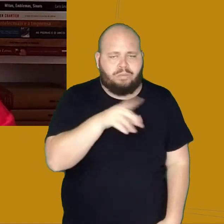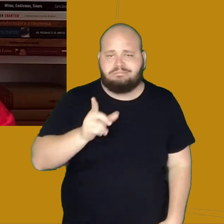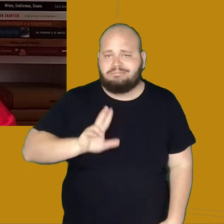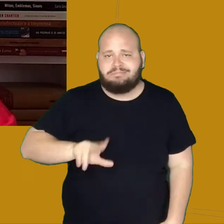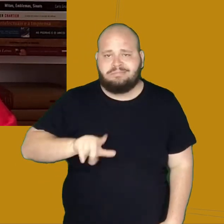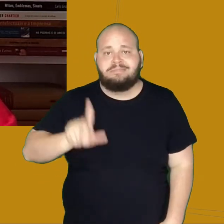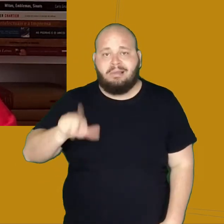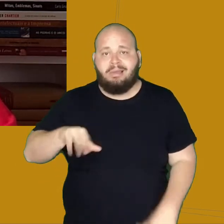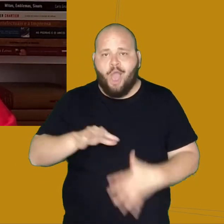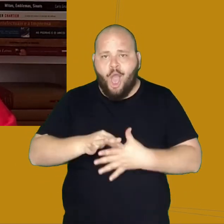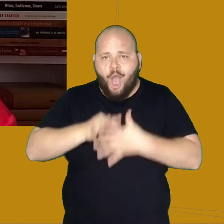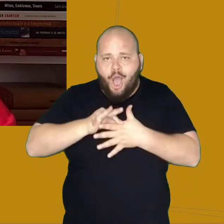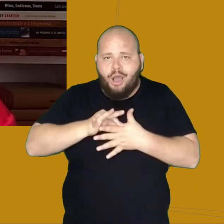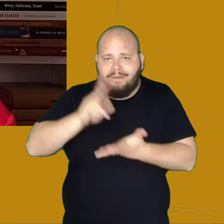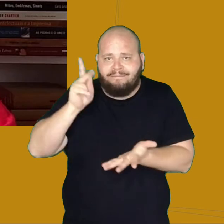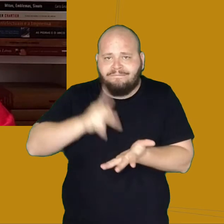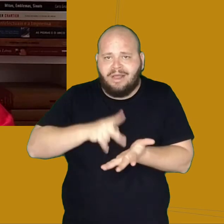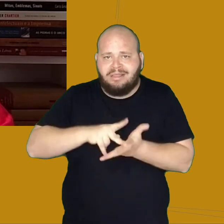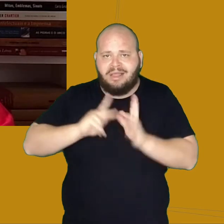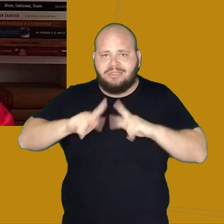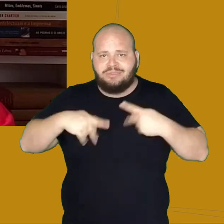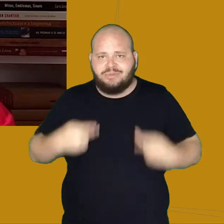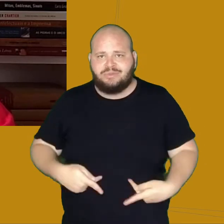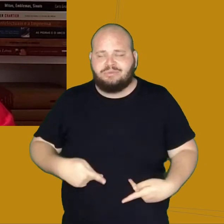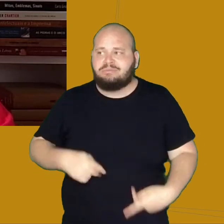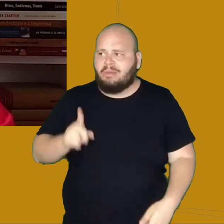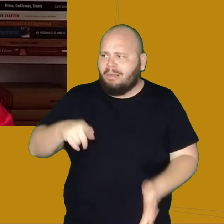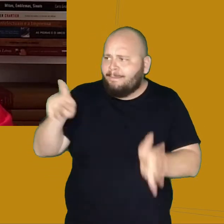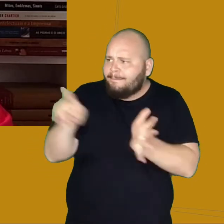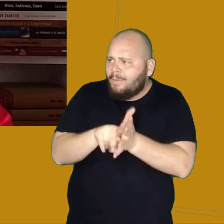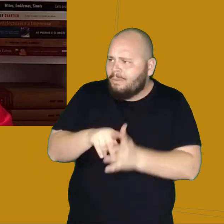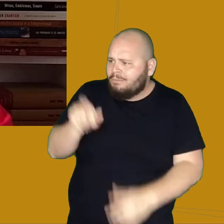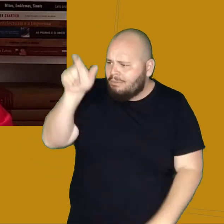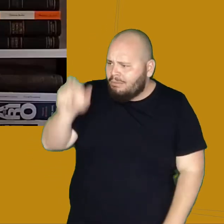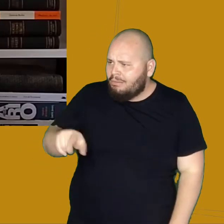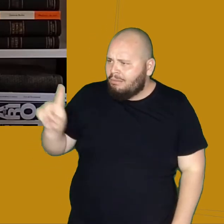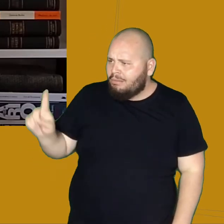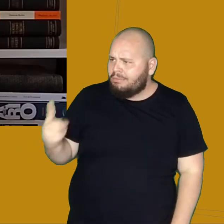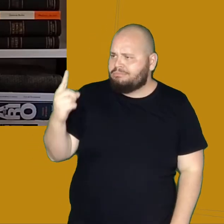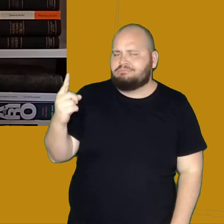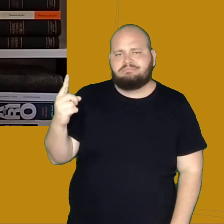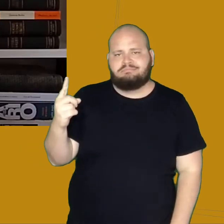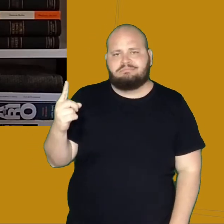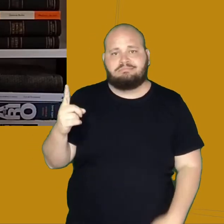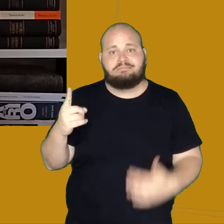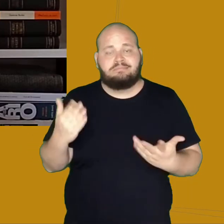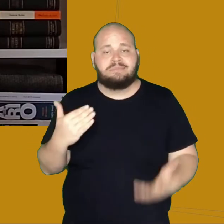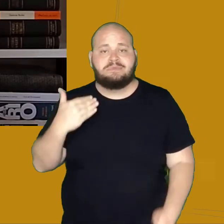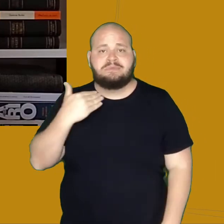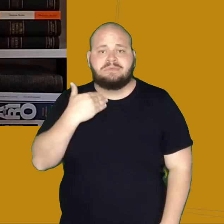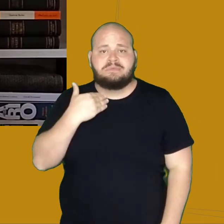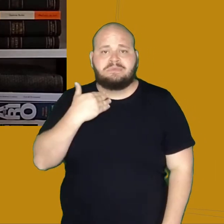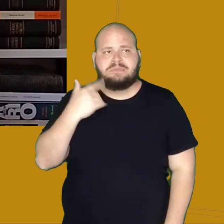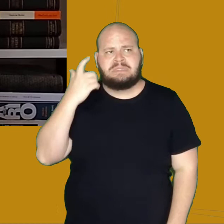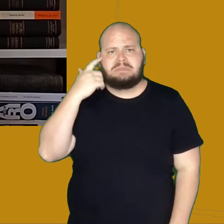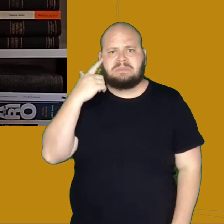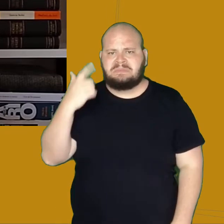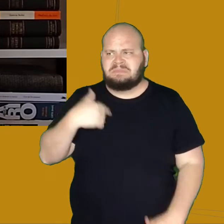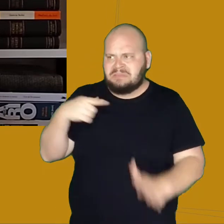mas em carne e osso. Era o próprio Alcibiades redivivo. Com isso, o Desembargador desistiu de perguntar a opinião do